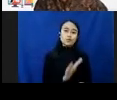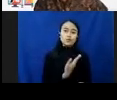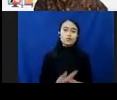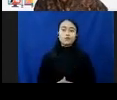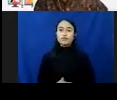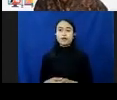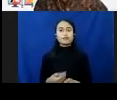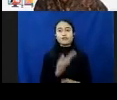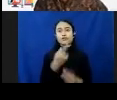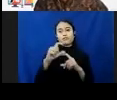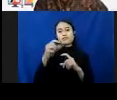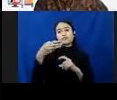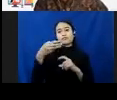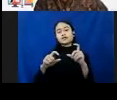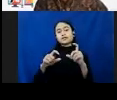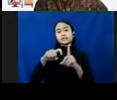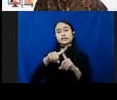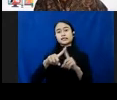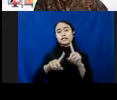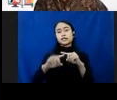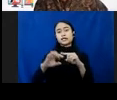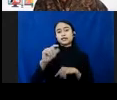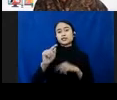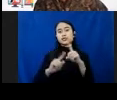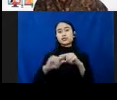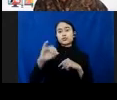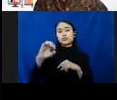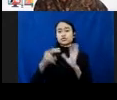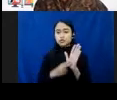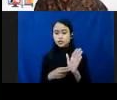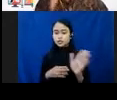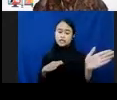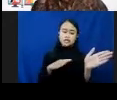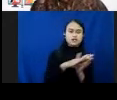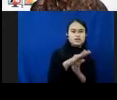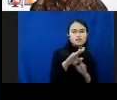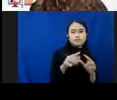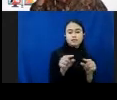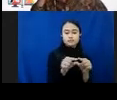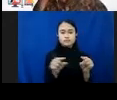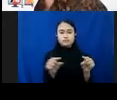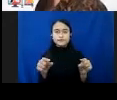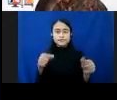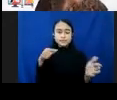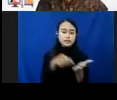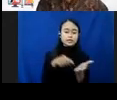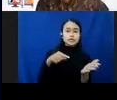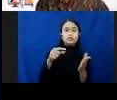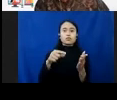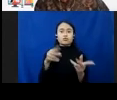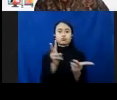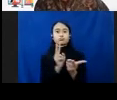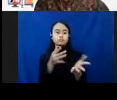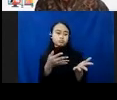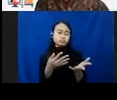sektorsion, dikirimi tautan-tautan gambar, porno. Kalau begini, bagaimana rehabilitasinya,